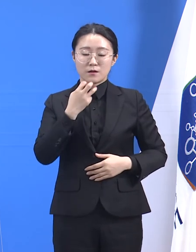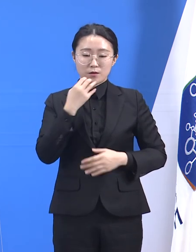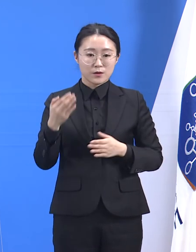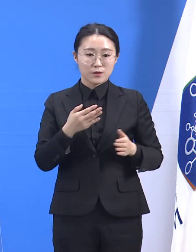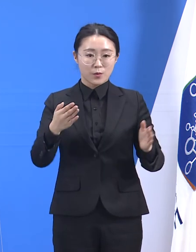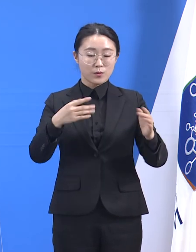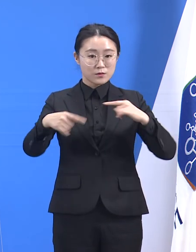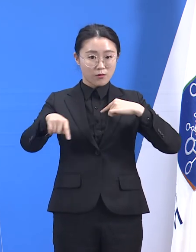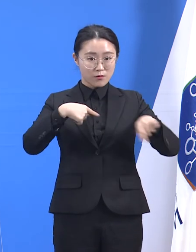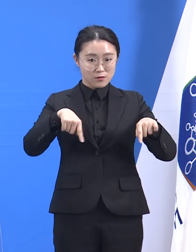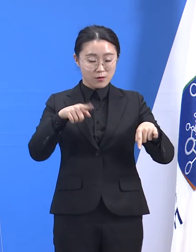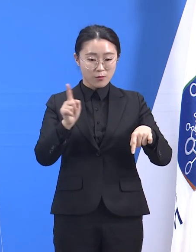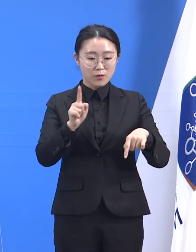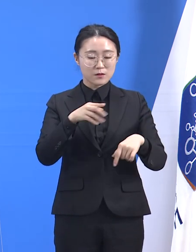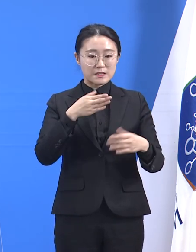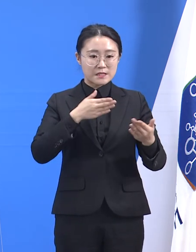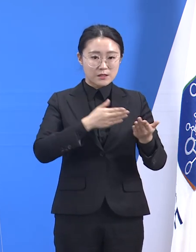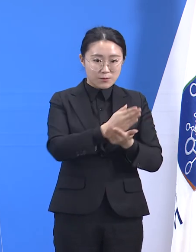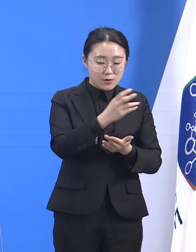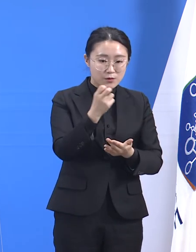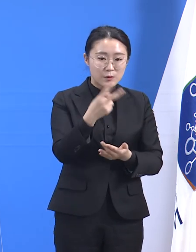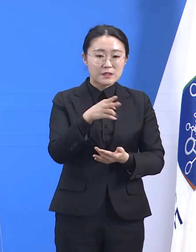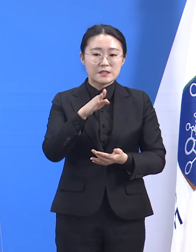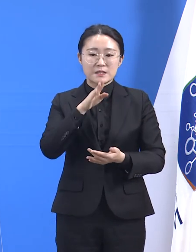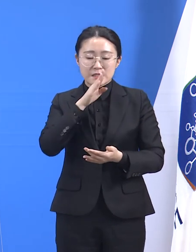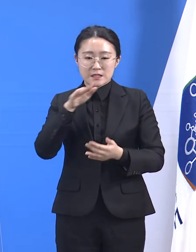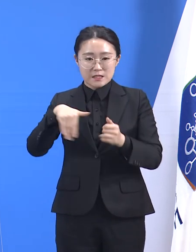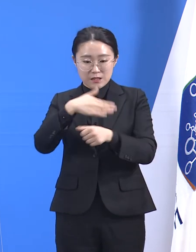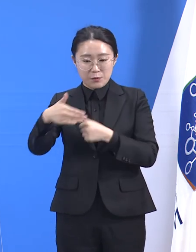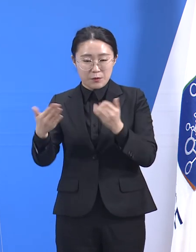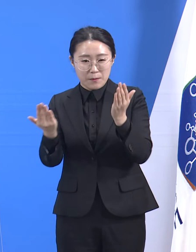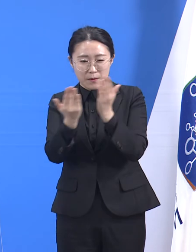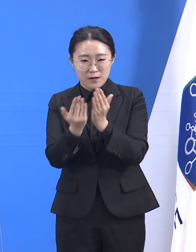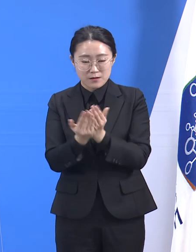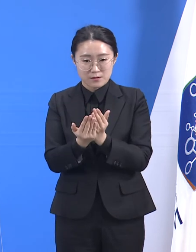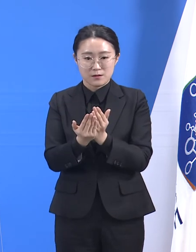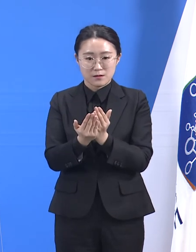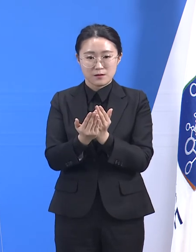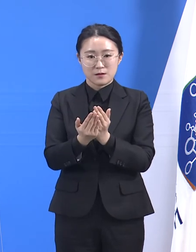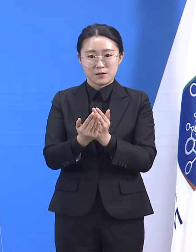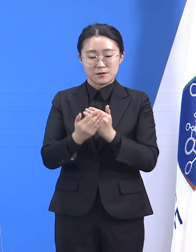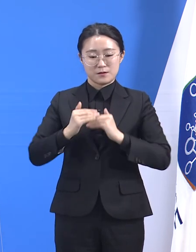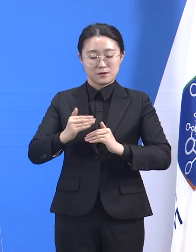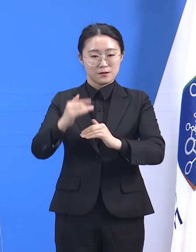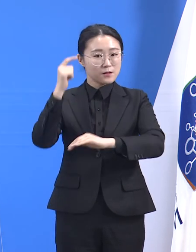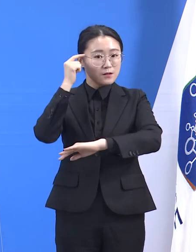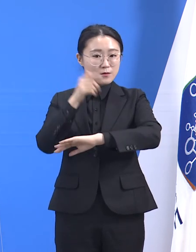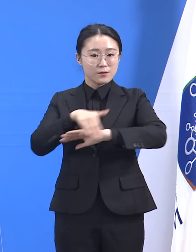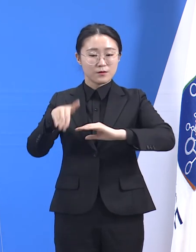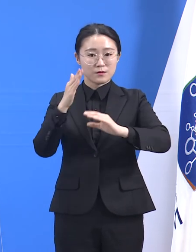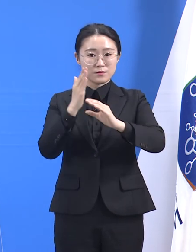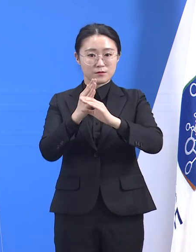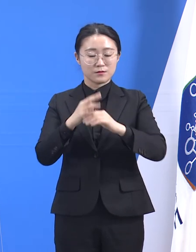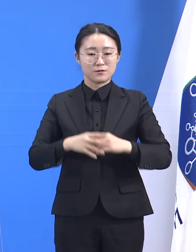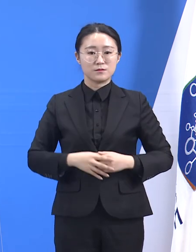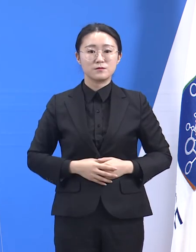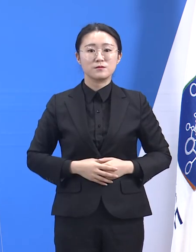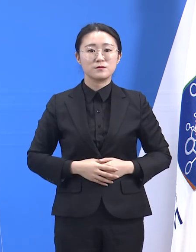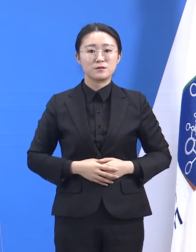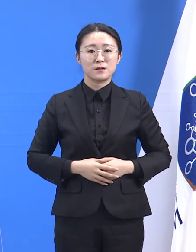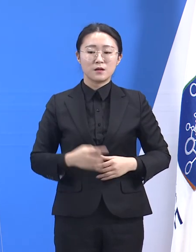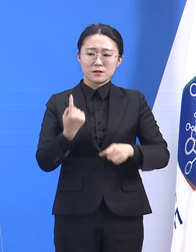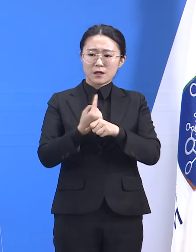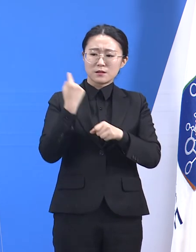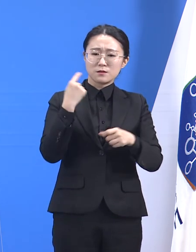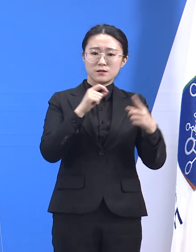전문성과 현장성을 불어넣도록 노력하겠습니다. 11월 말부터 시작된 세